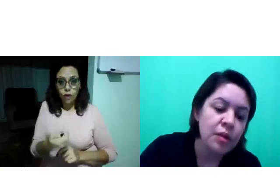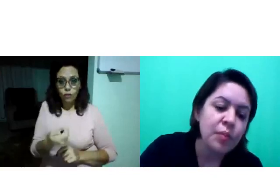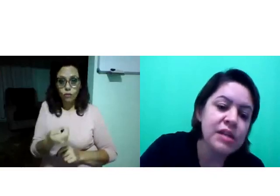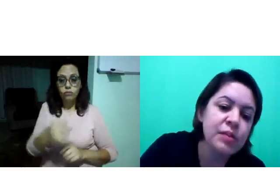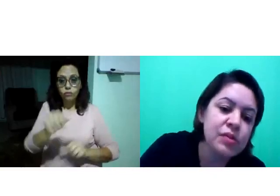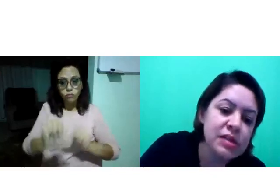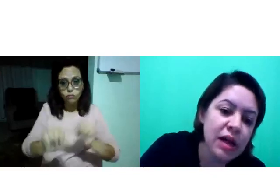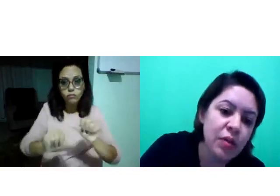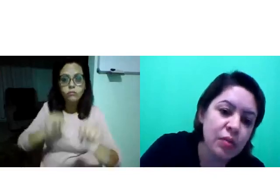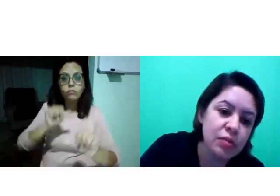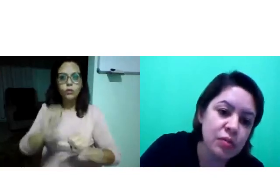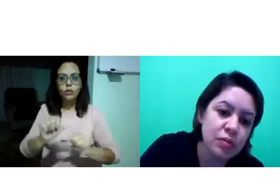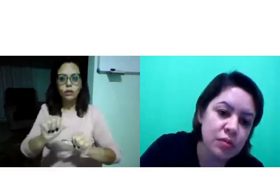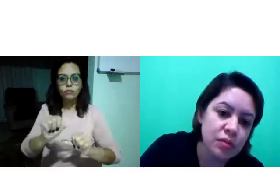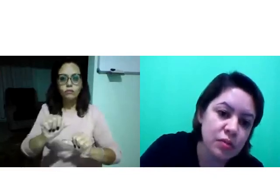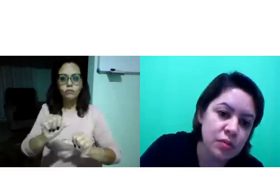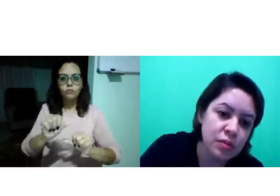Por exemplo, o sinal